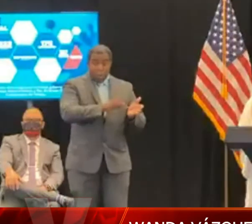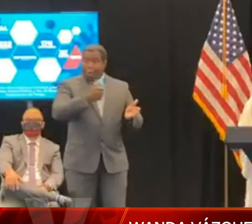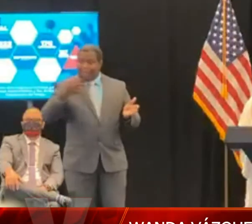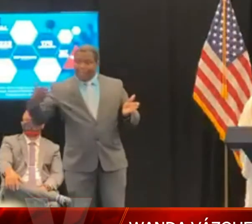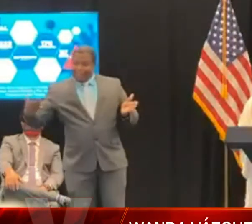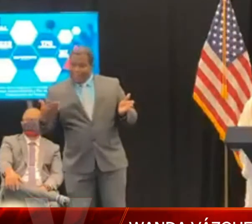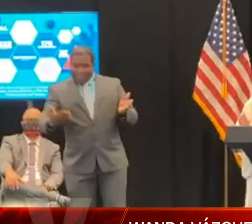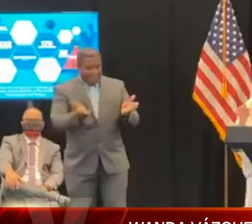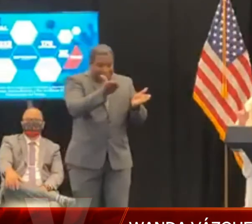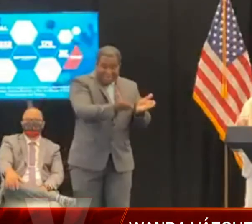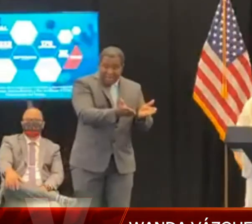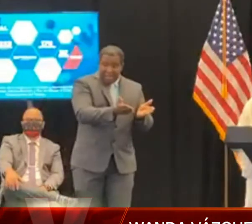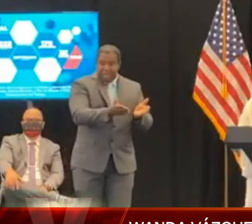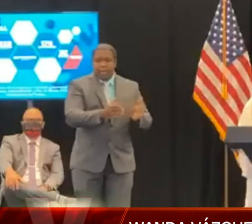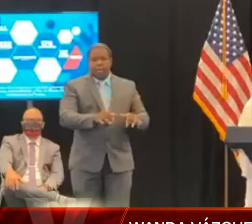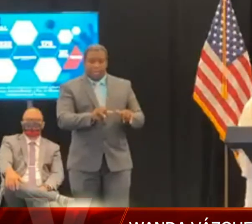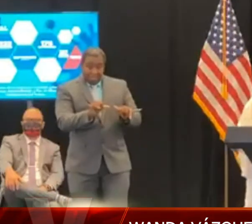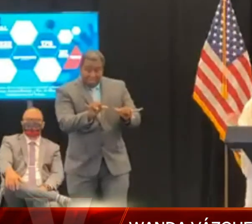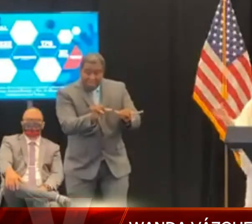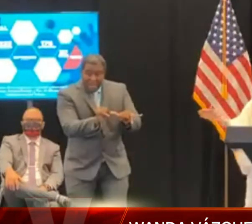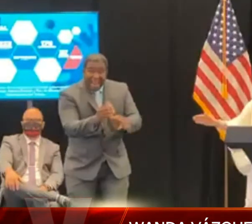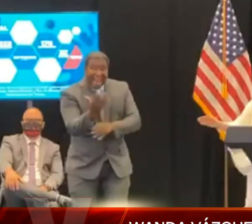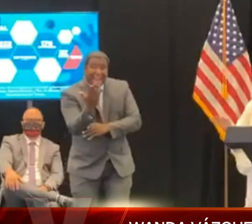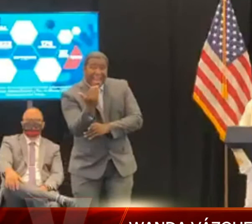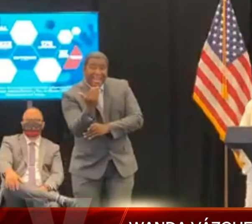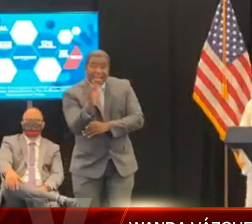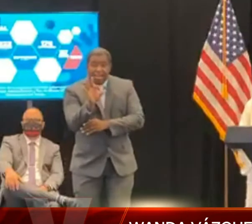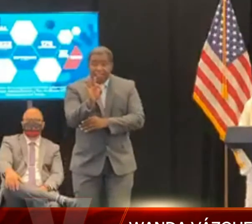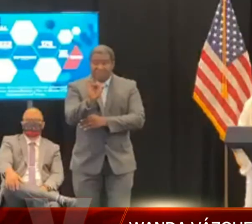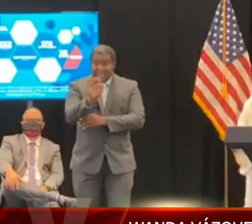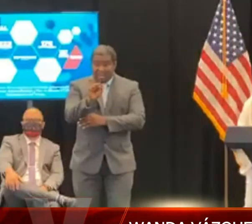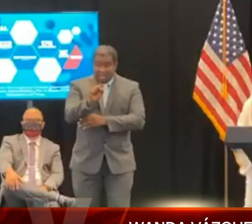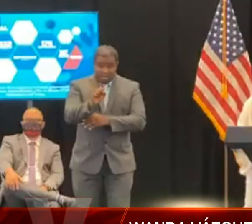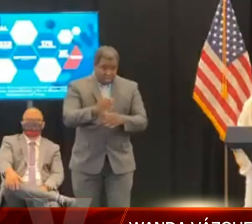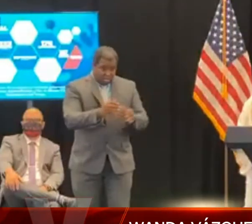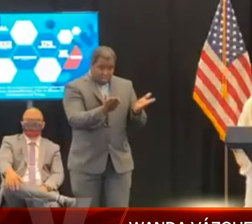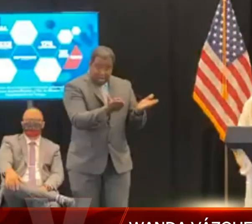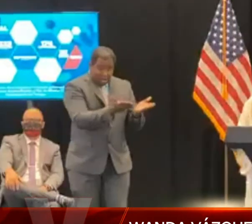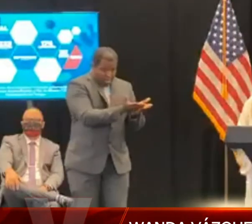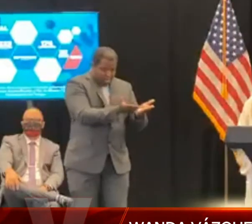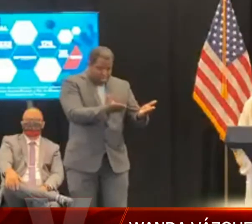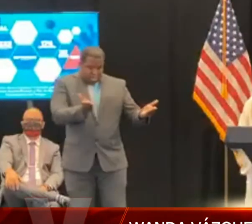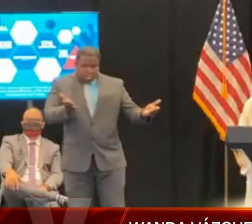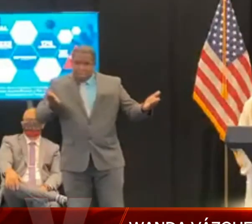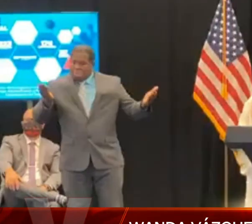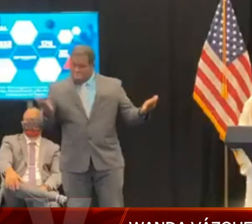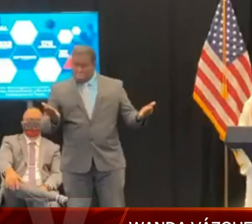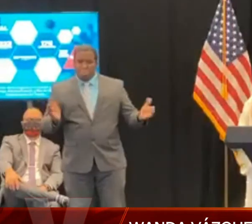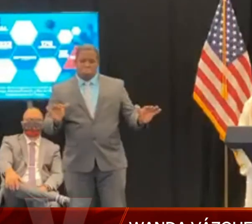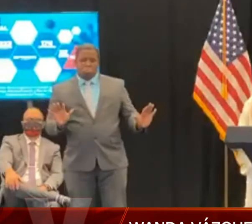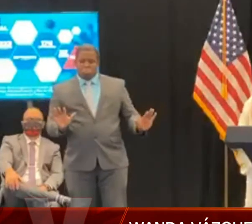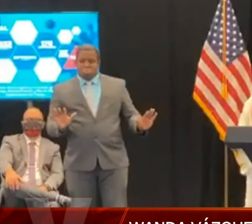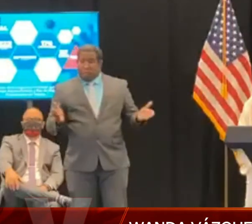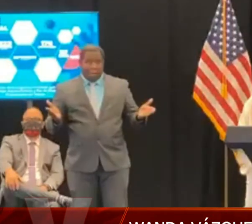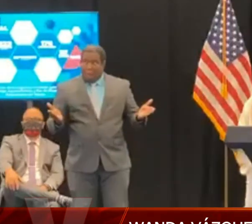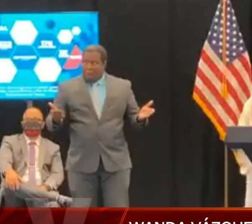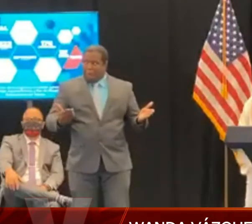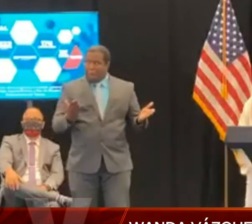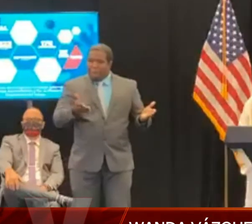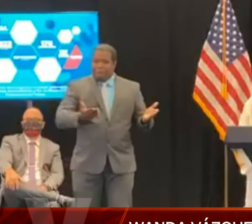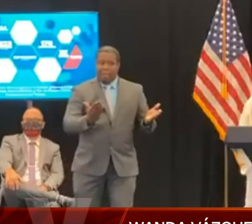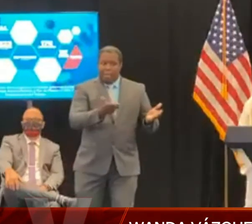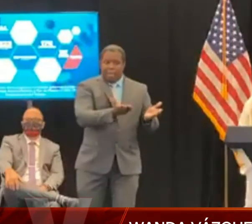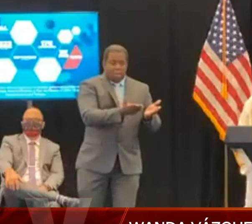vuelva a sacar ese bote mínimo 30 días y eso queda a discreción del secretario de salud. Así que, mis amigos, yo los recomiendo